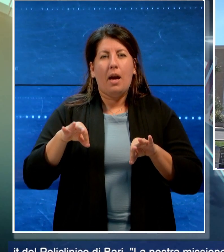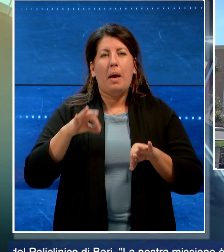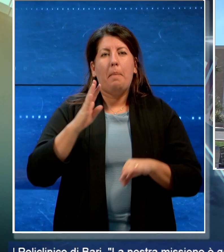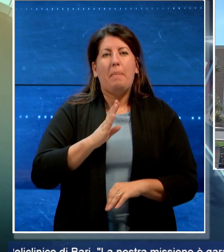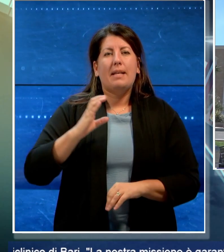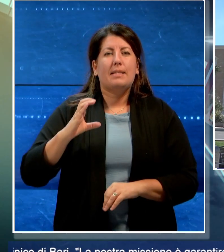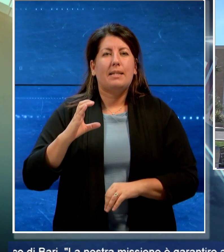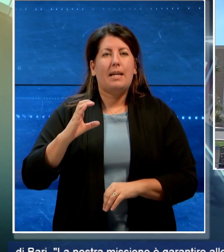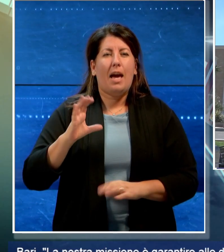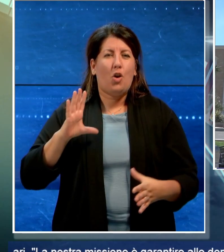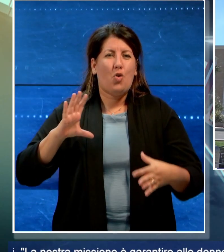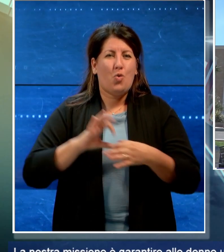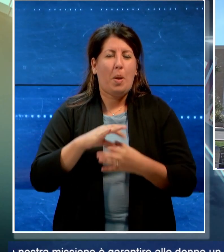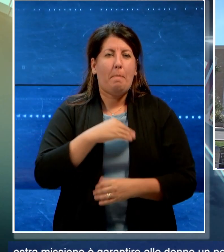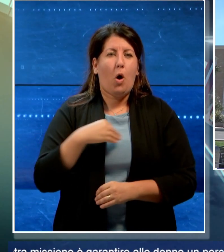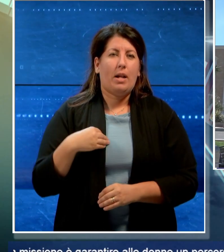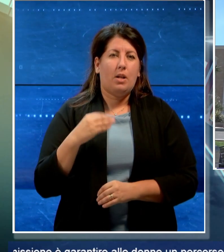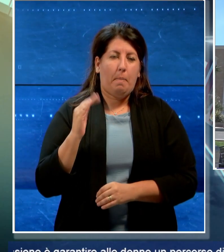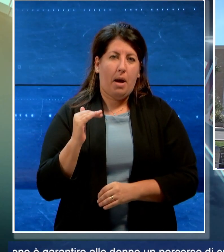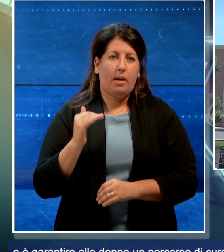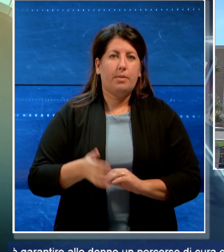del Policlinico di Bari.